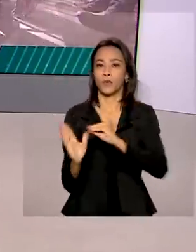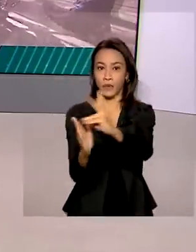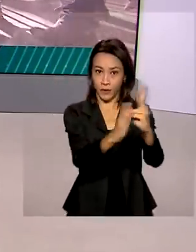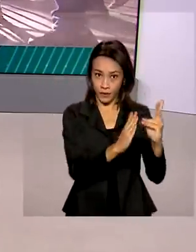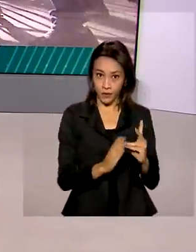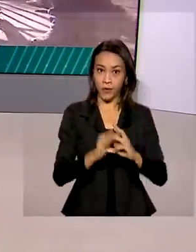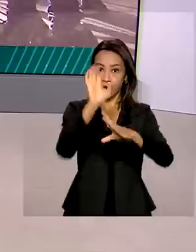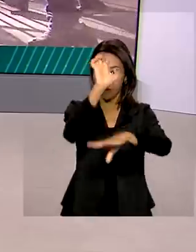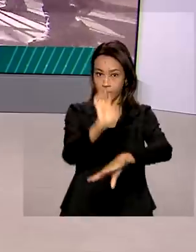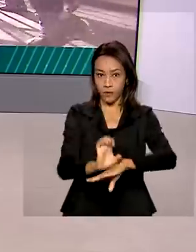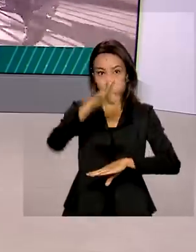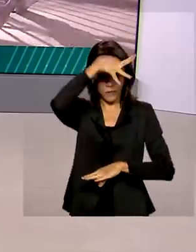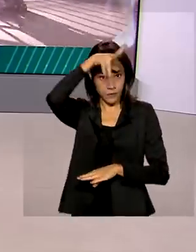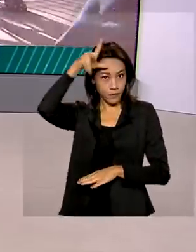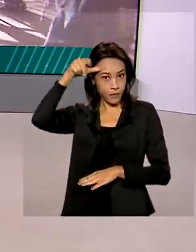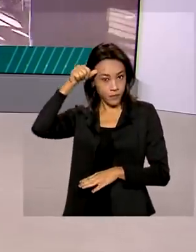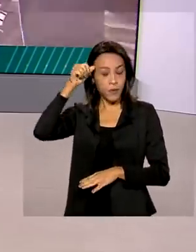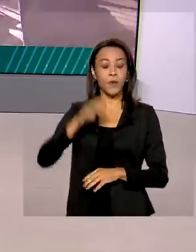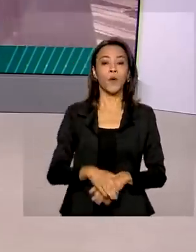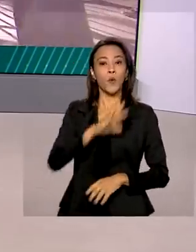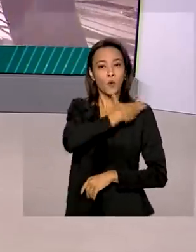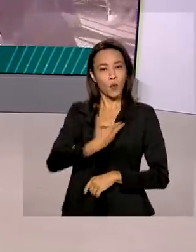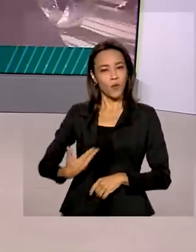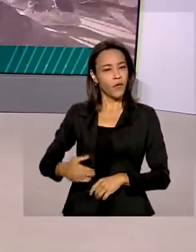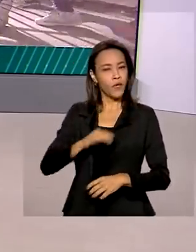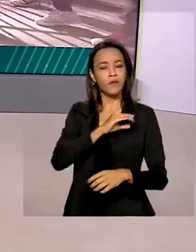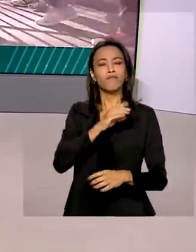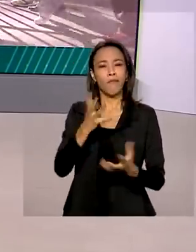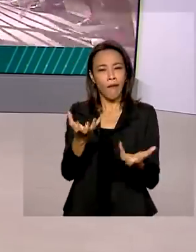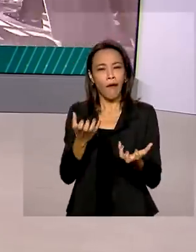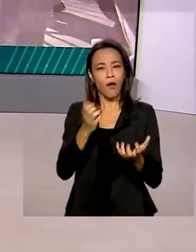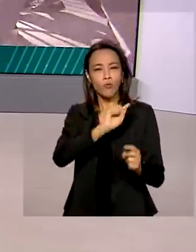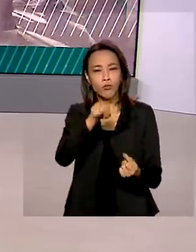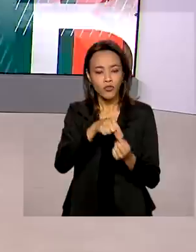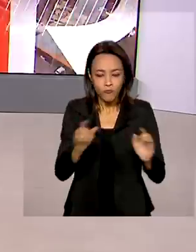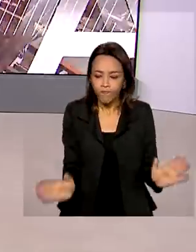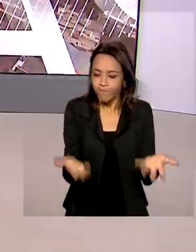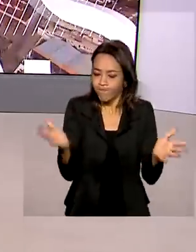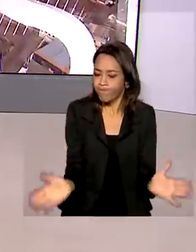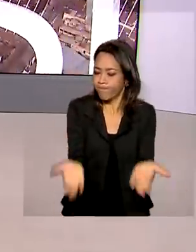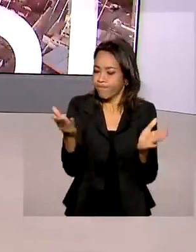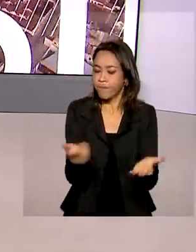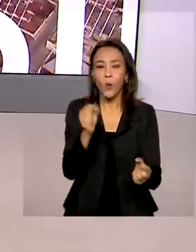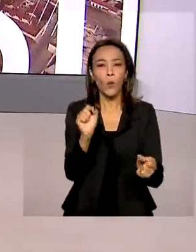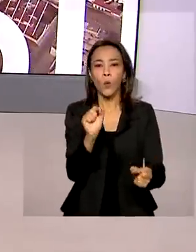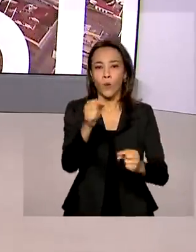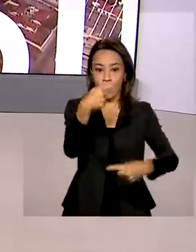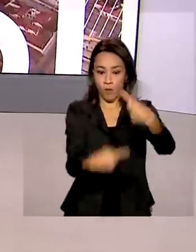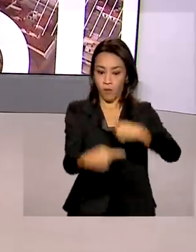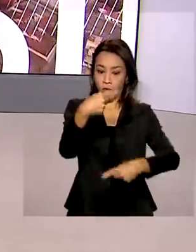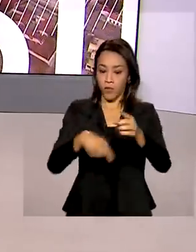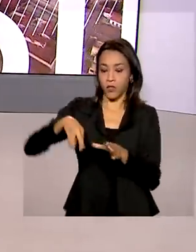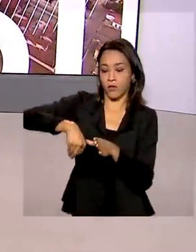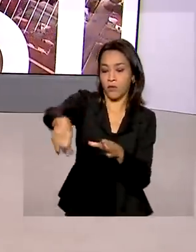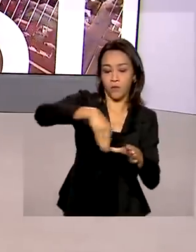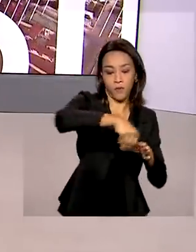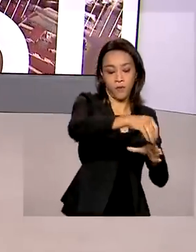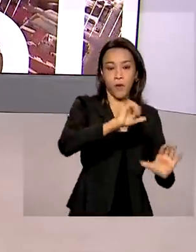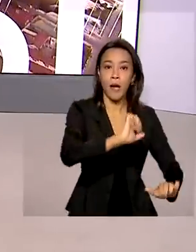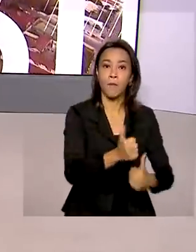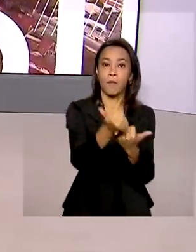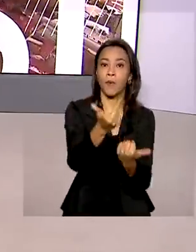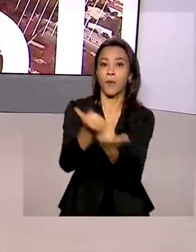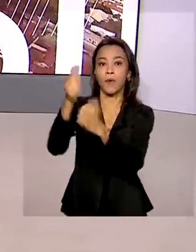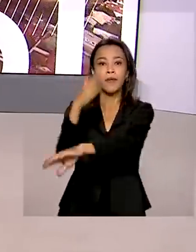governo quer impulsionar a produção sustentável nas comunidades por meio de políticas públicas, apoio material e